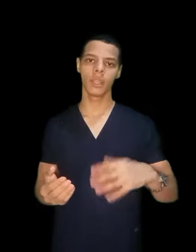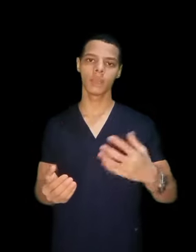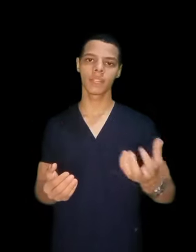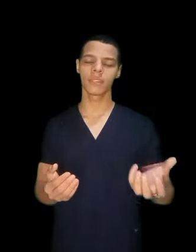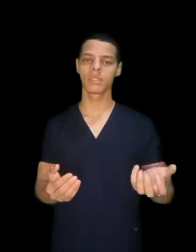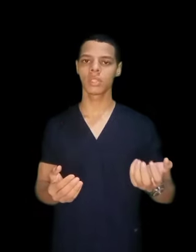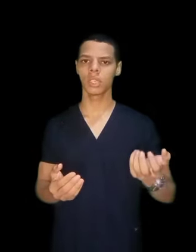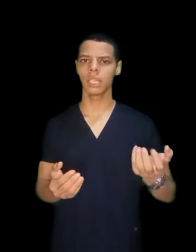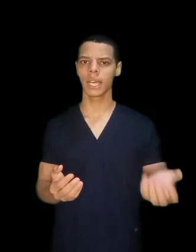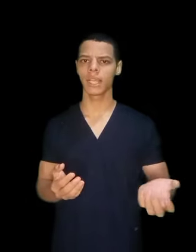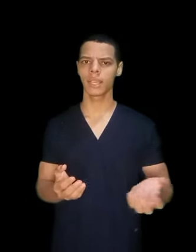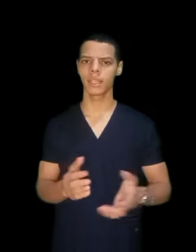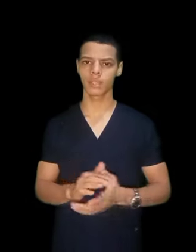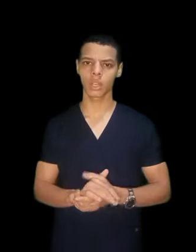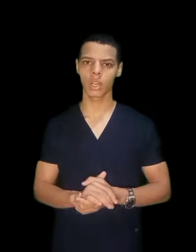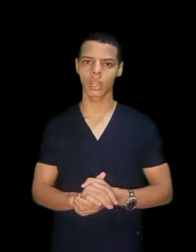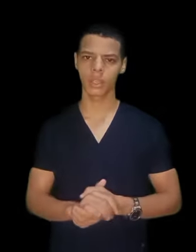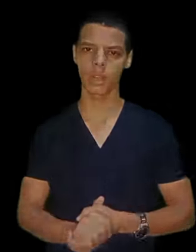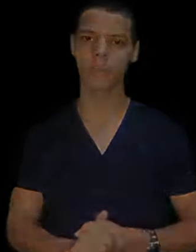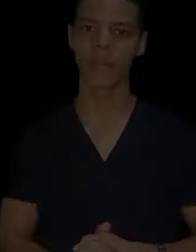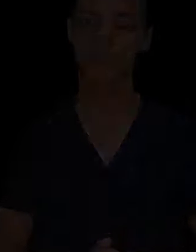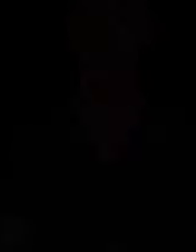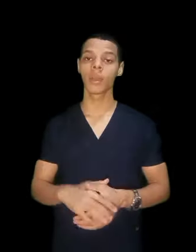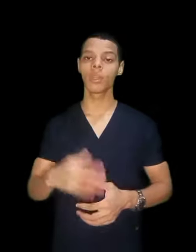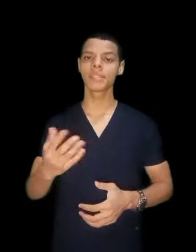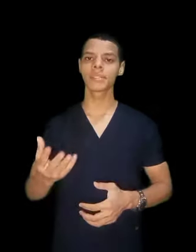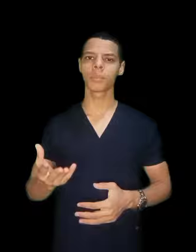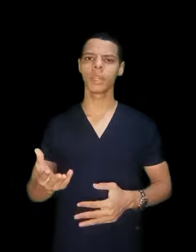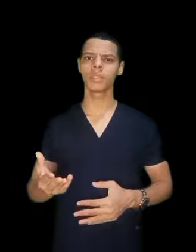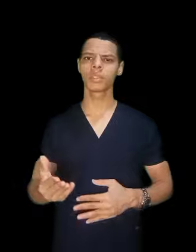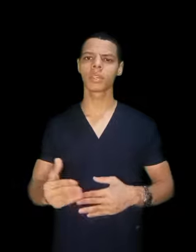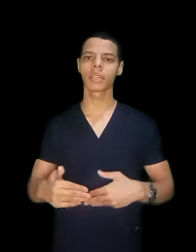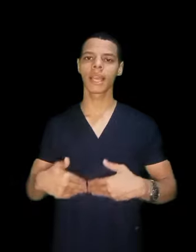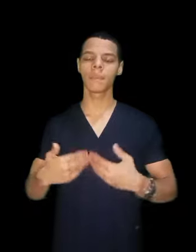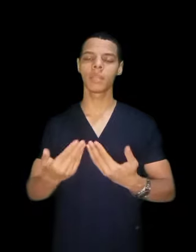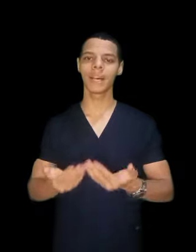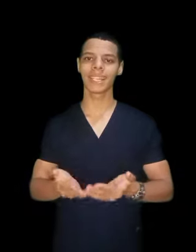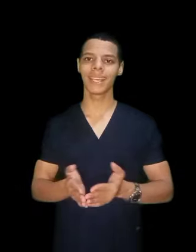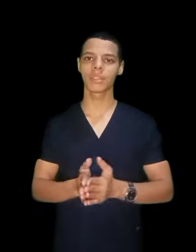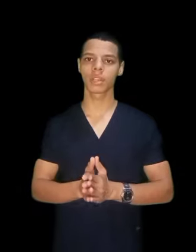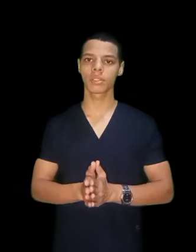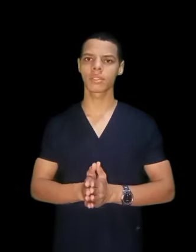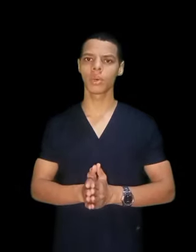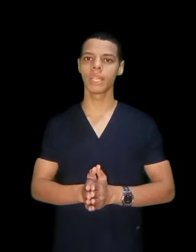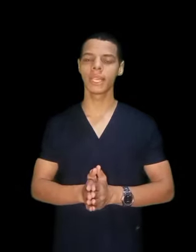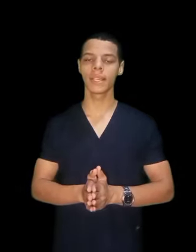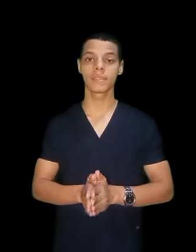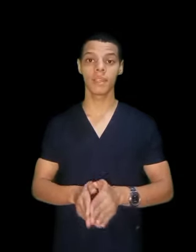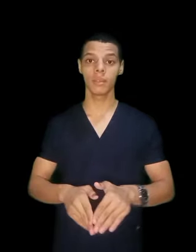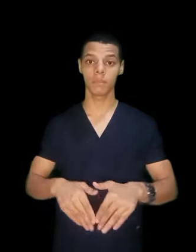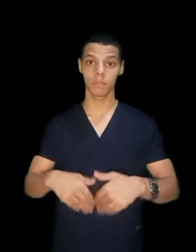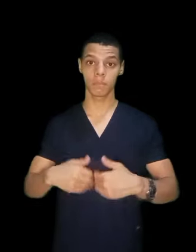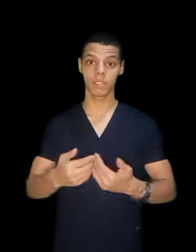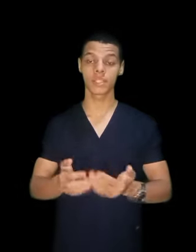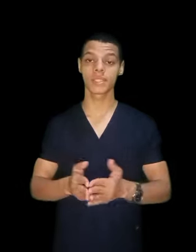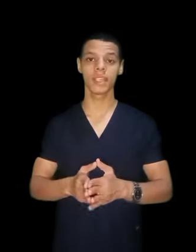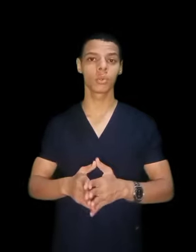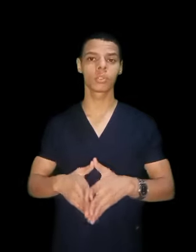ومع الفن الصحي على الدرجة الرابعة. كلية التمريد تقدر تكمل بعدها دراسات عالية زي ماجستير